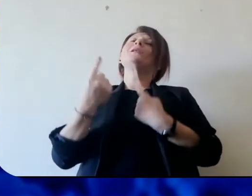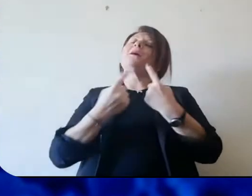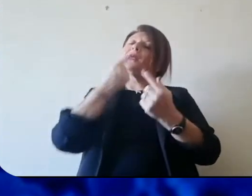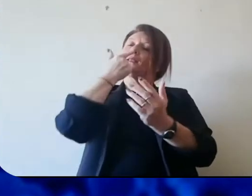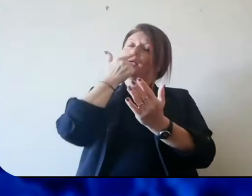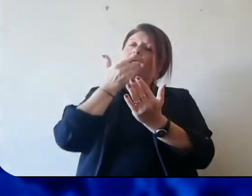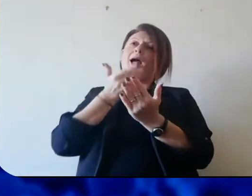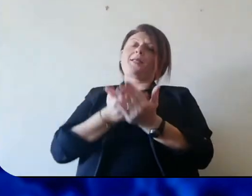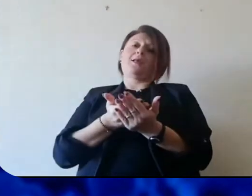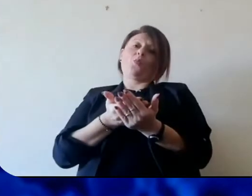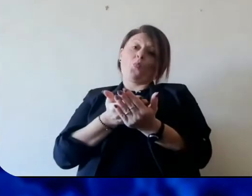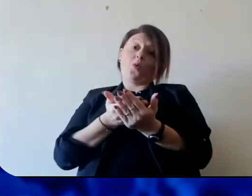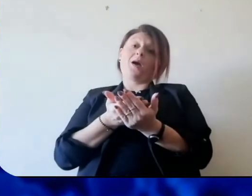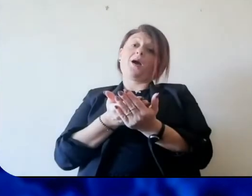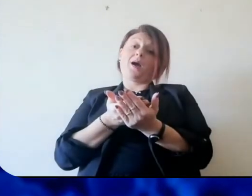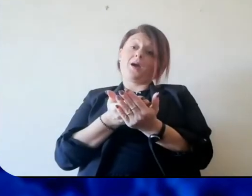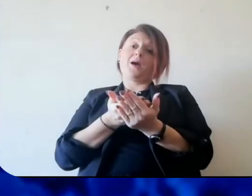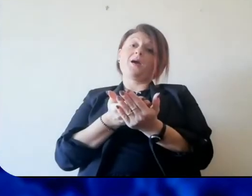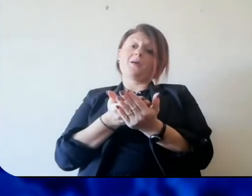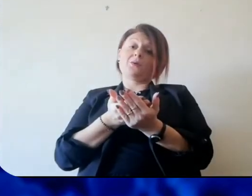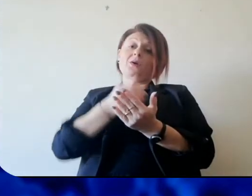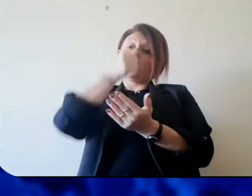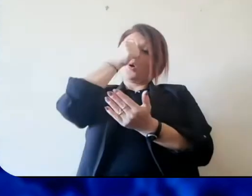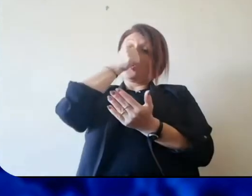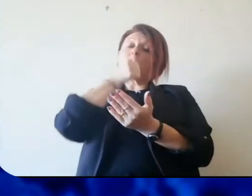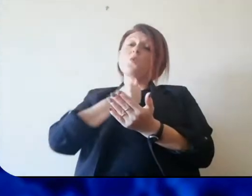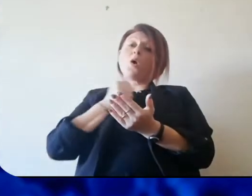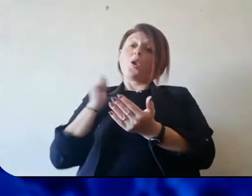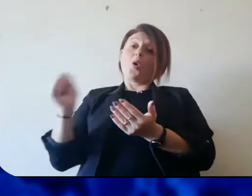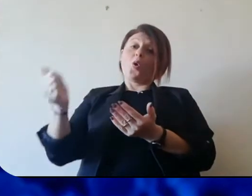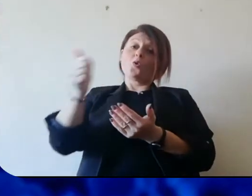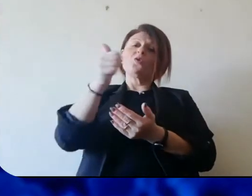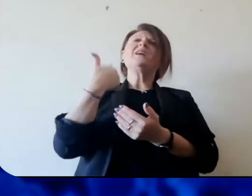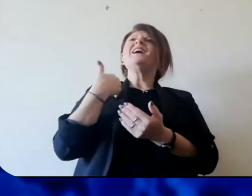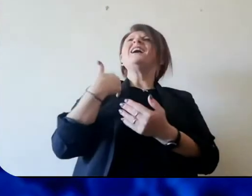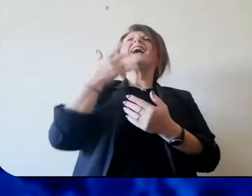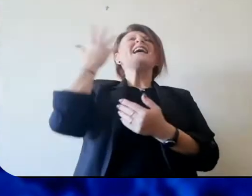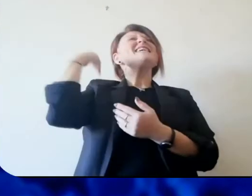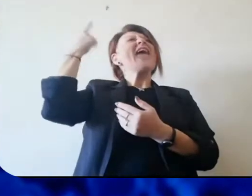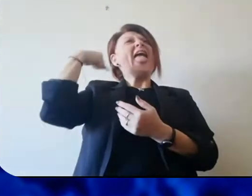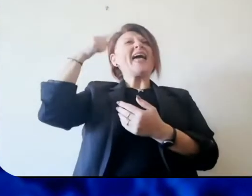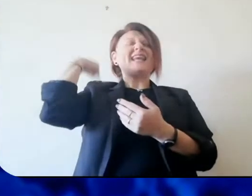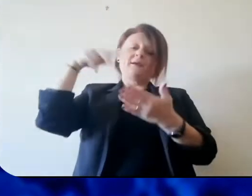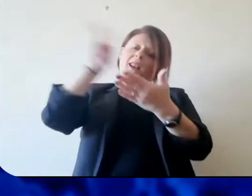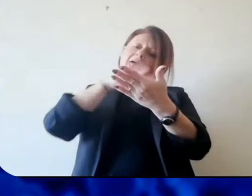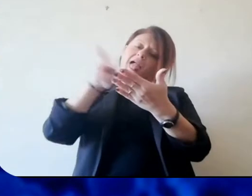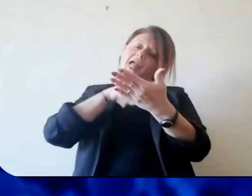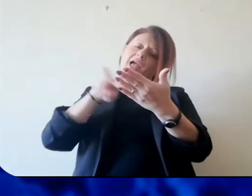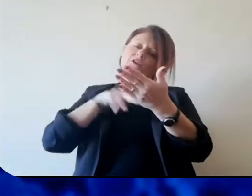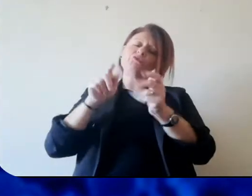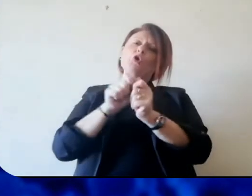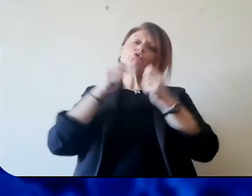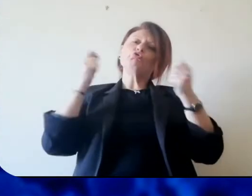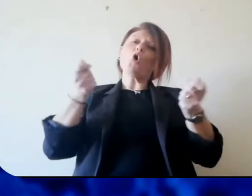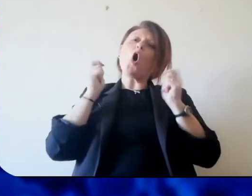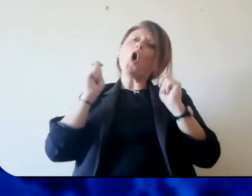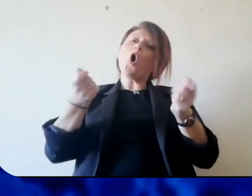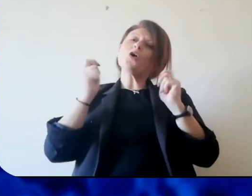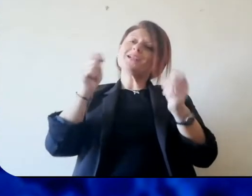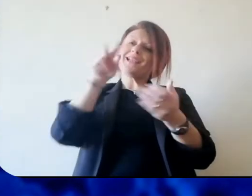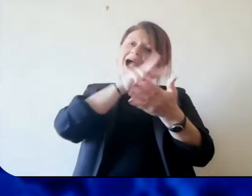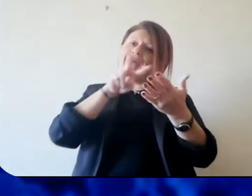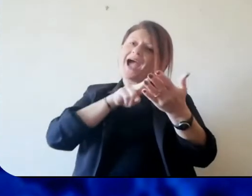comportamenti, degli atteggiamenti adeguati in base al ruolo che ricopre. In questo momento mi è piaciuta una frase che ho letto ieri